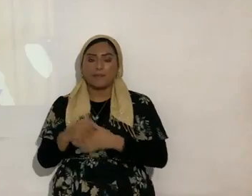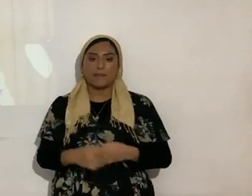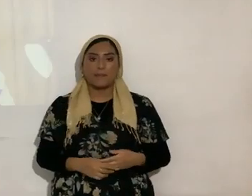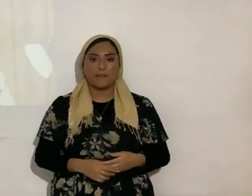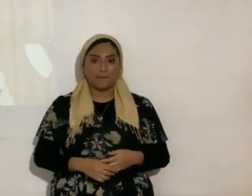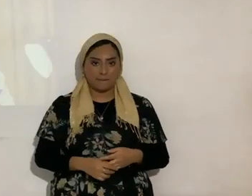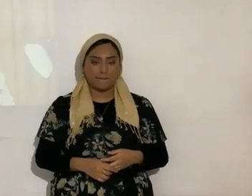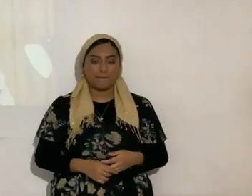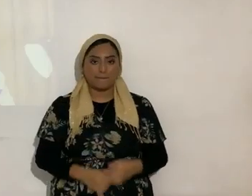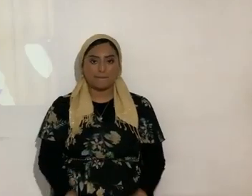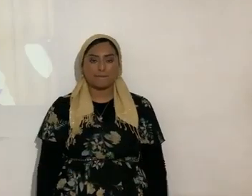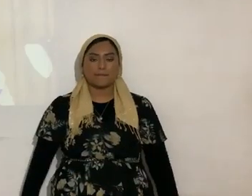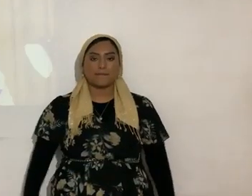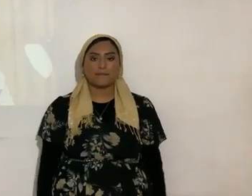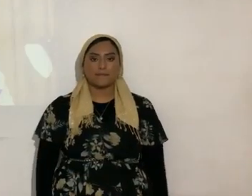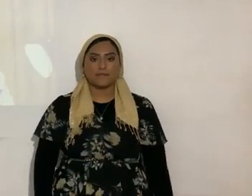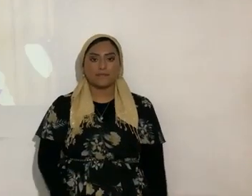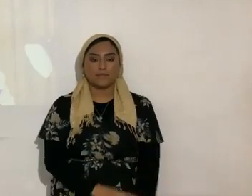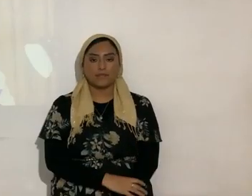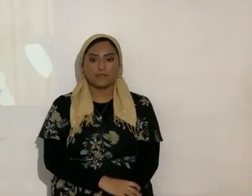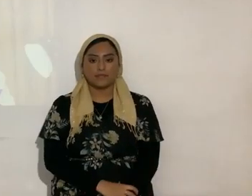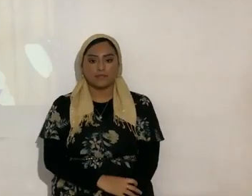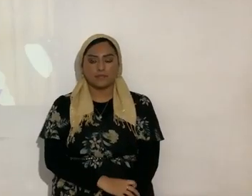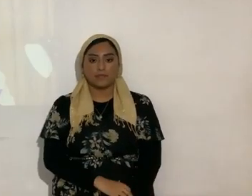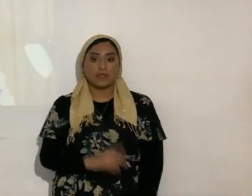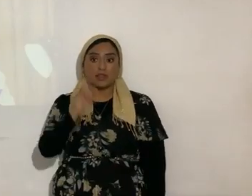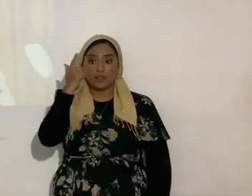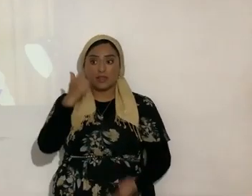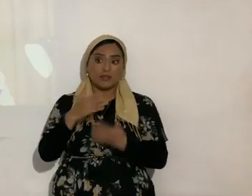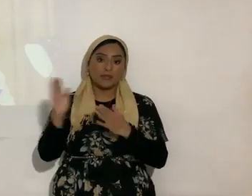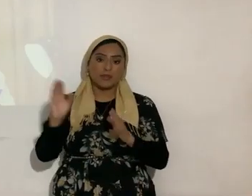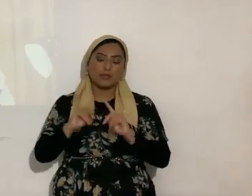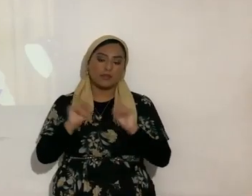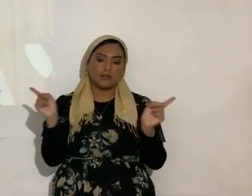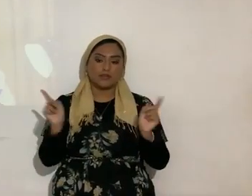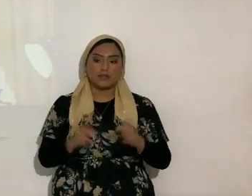tremendo que después sean mal agradecidos es otra cosa ahora